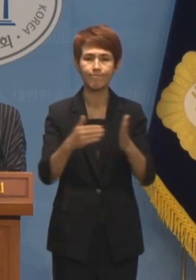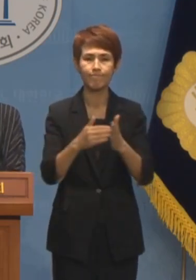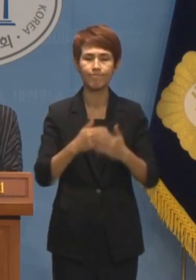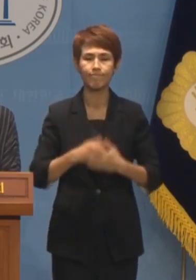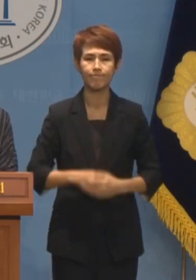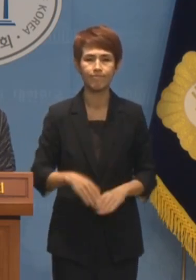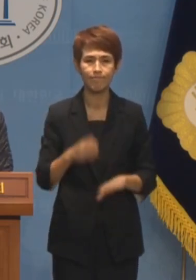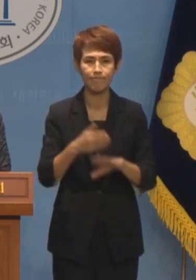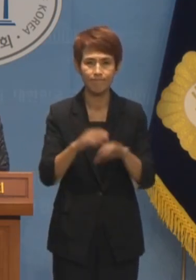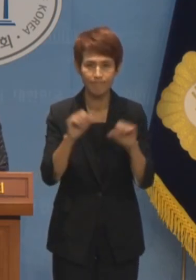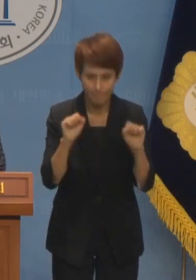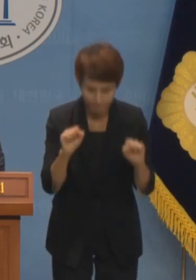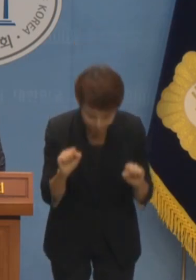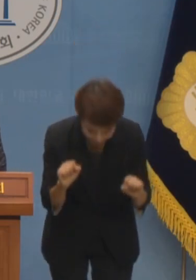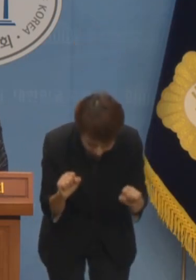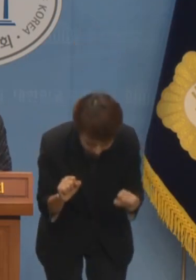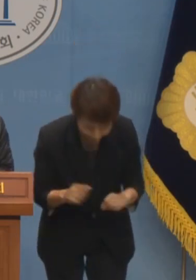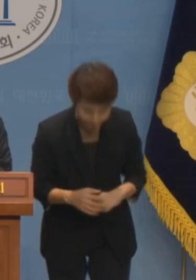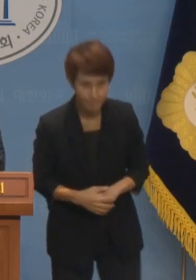고맙습니다.